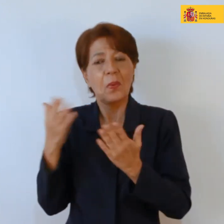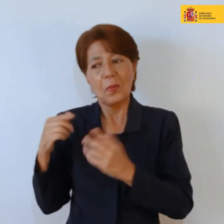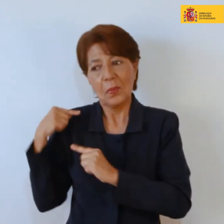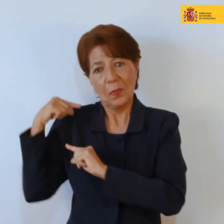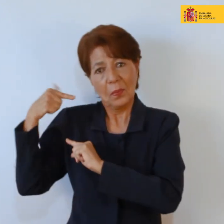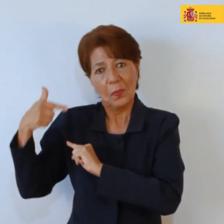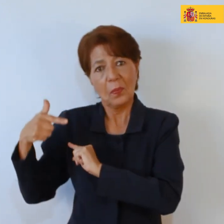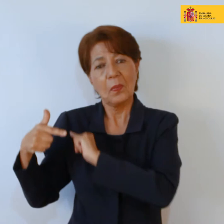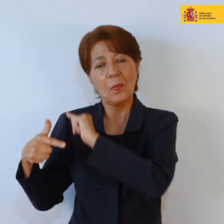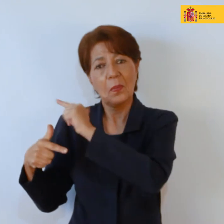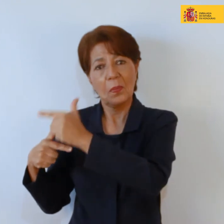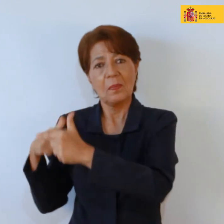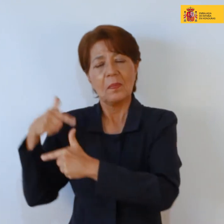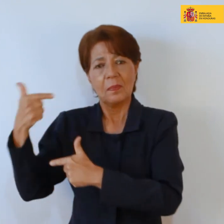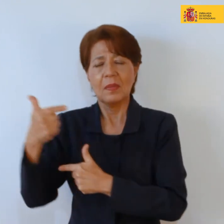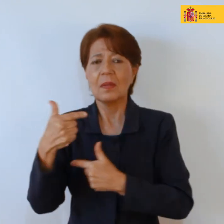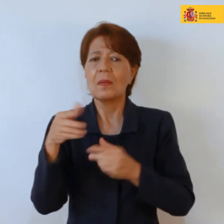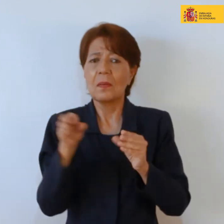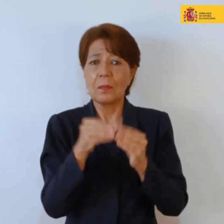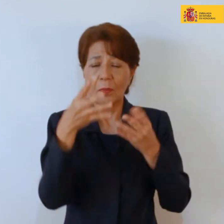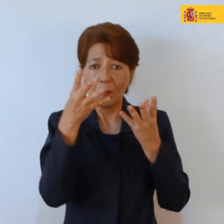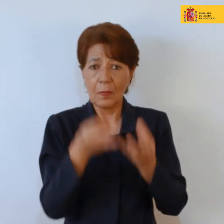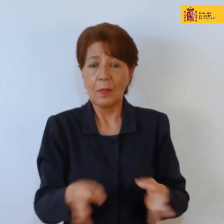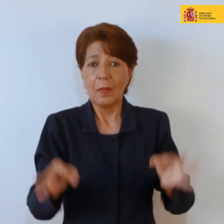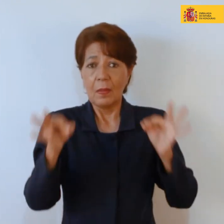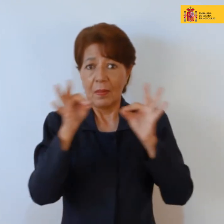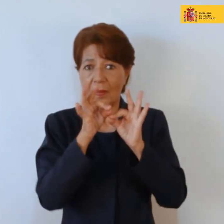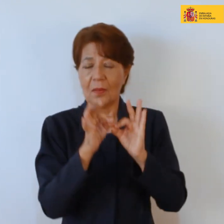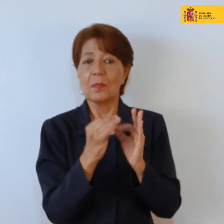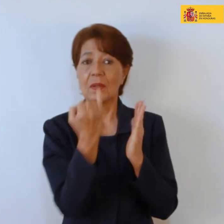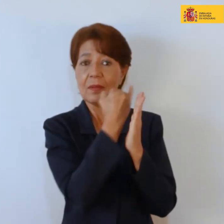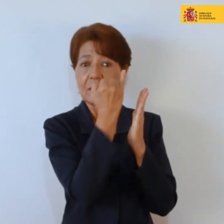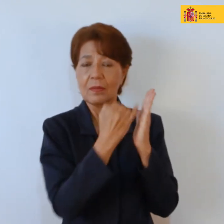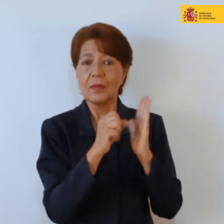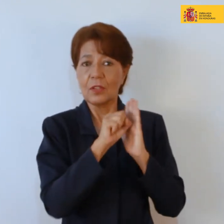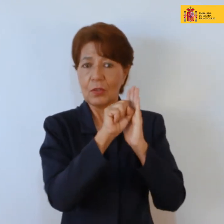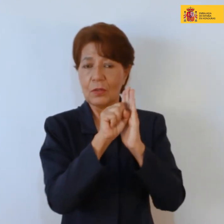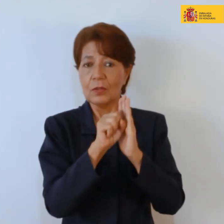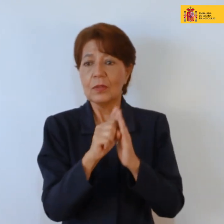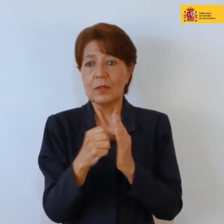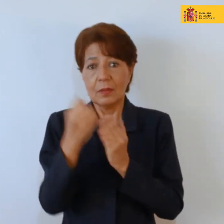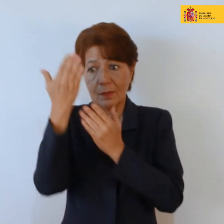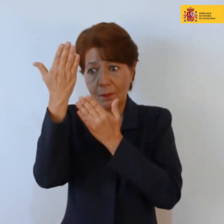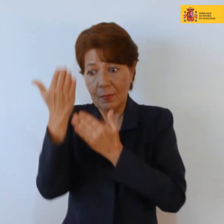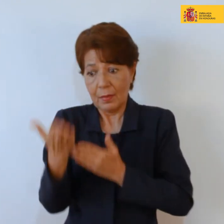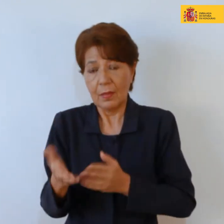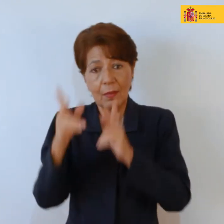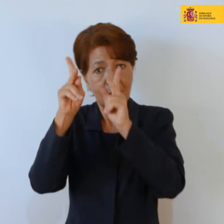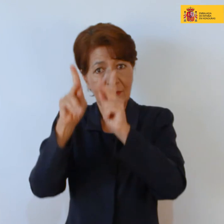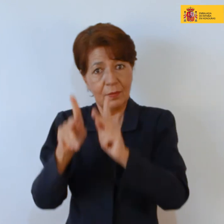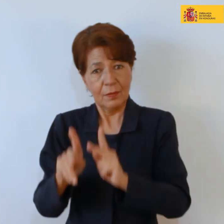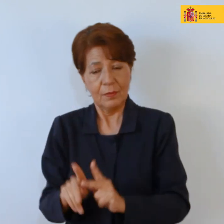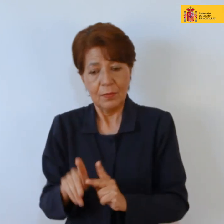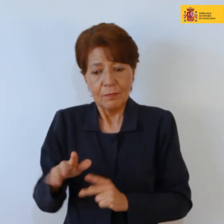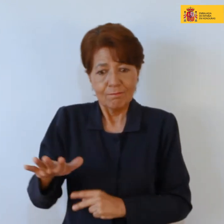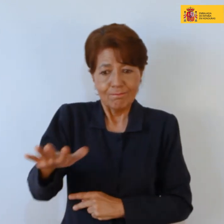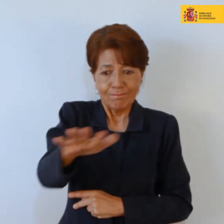realmente lo que me interesa son los símbolos de esas personas o personajes que aparecen en el entorno geográfico